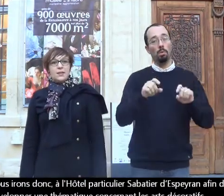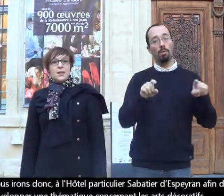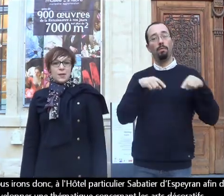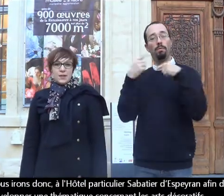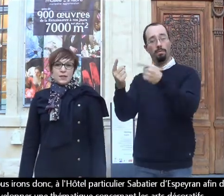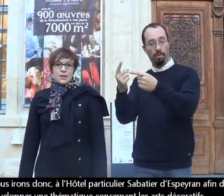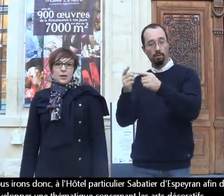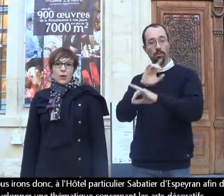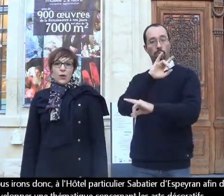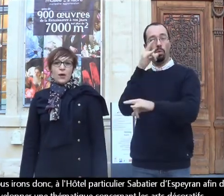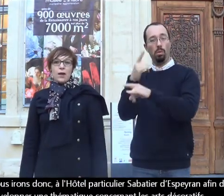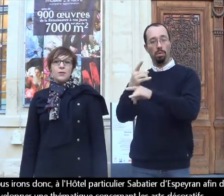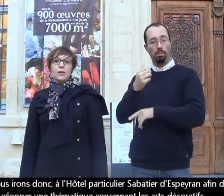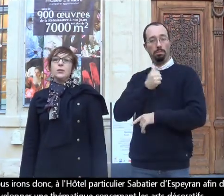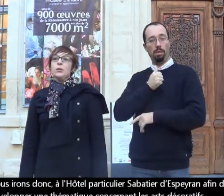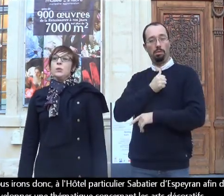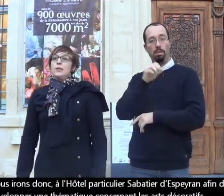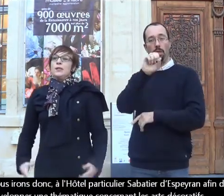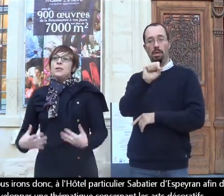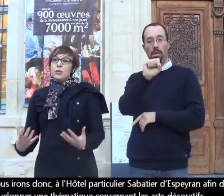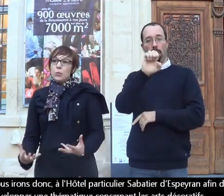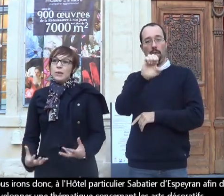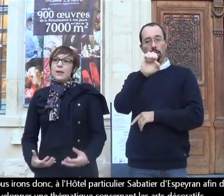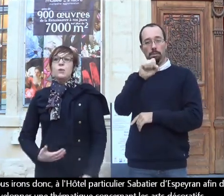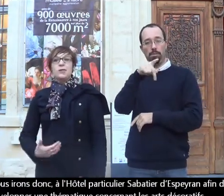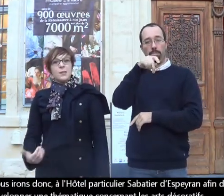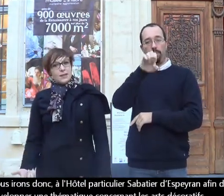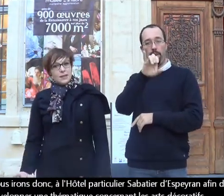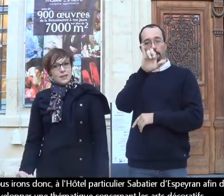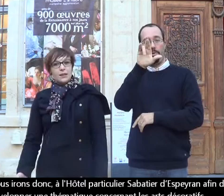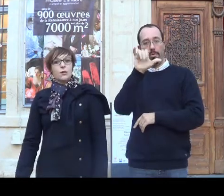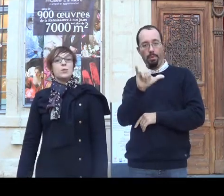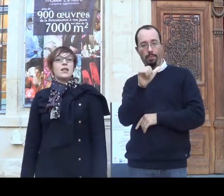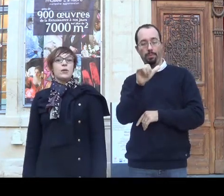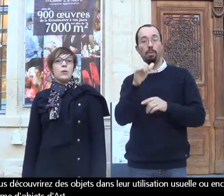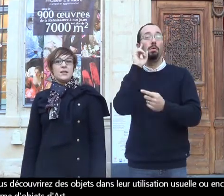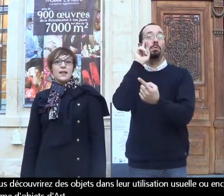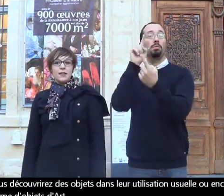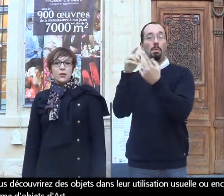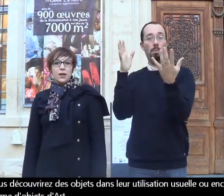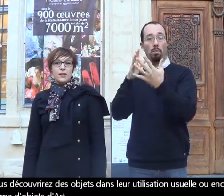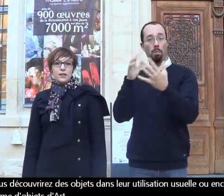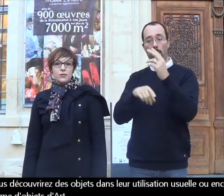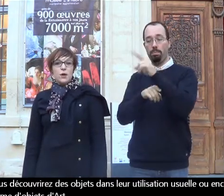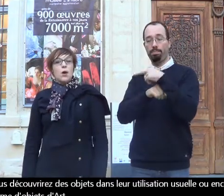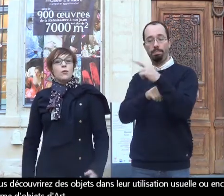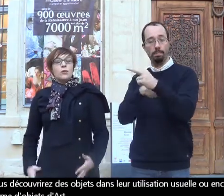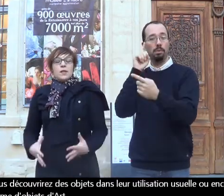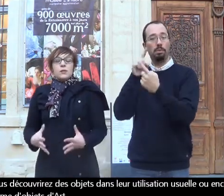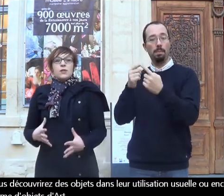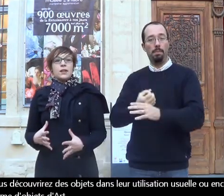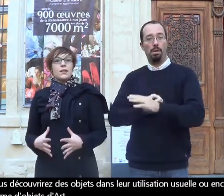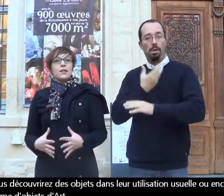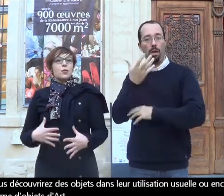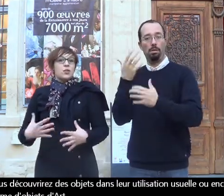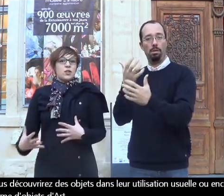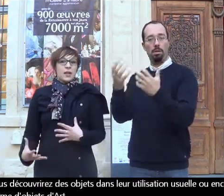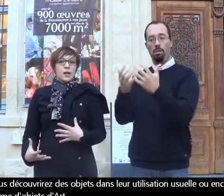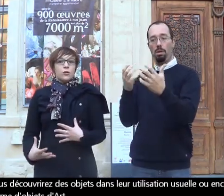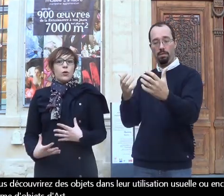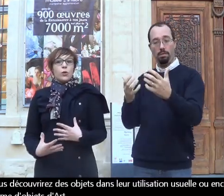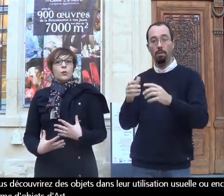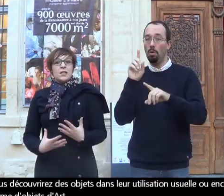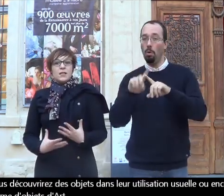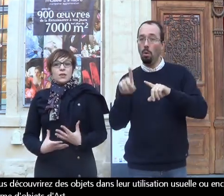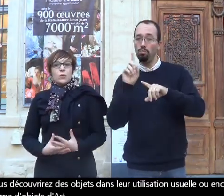particulier Sabatier d'Espéran afin de développer une thématique concernant les arts décoratifs. Vous découvrirez des